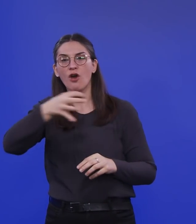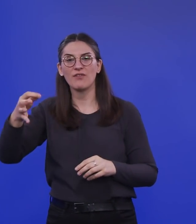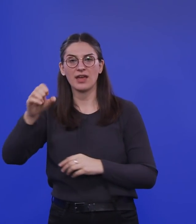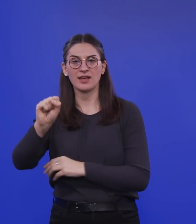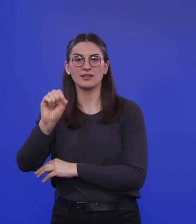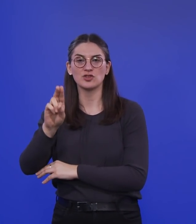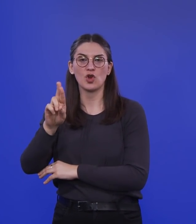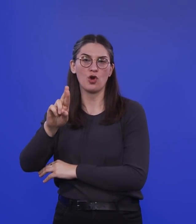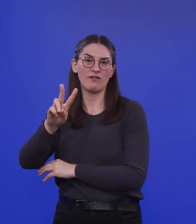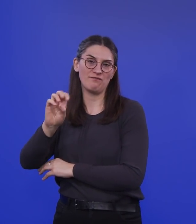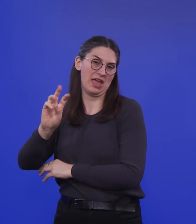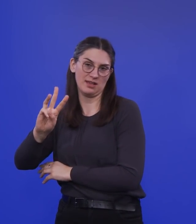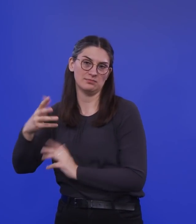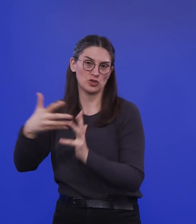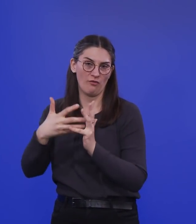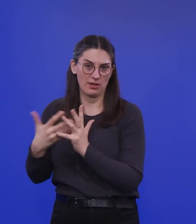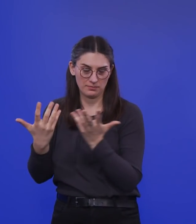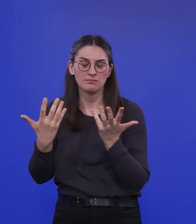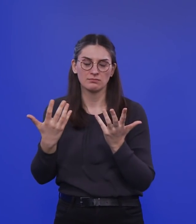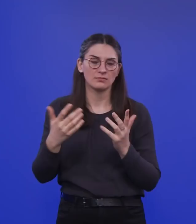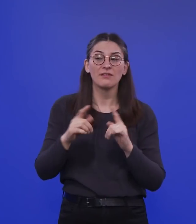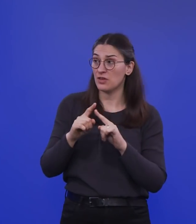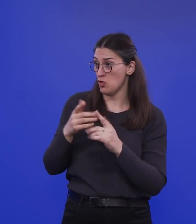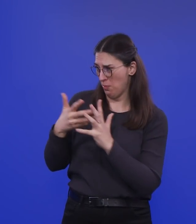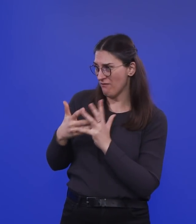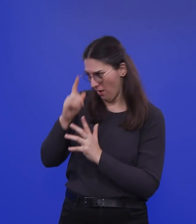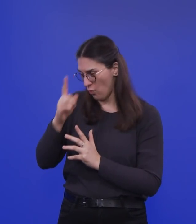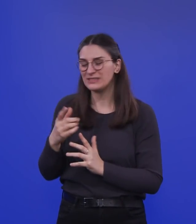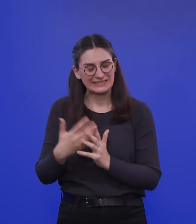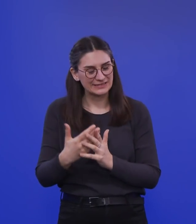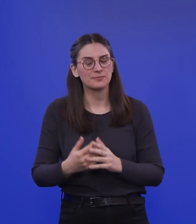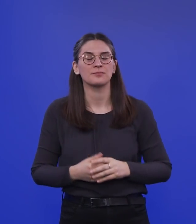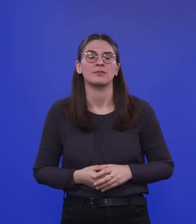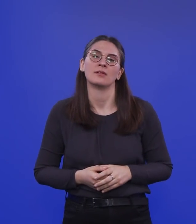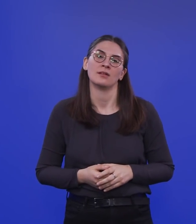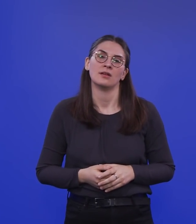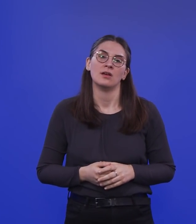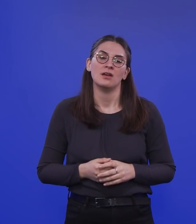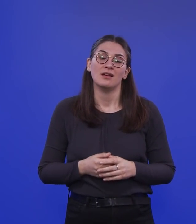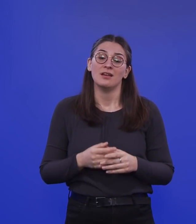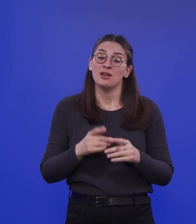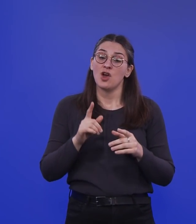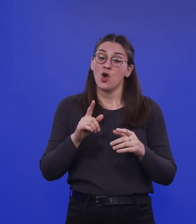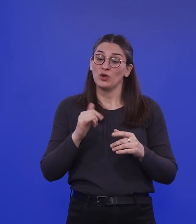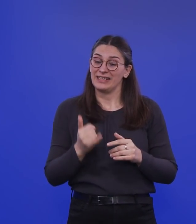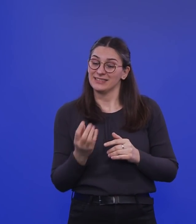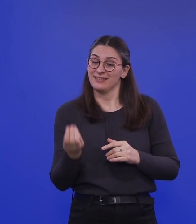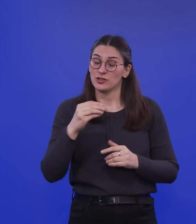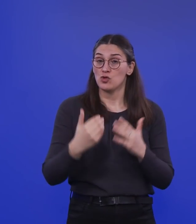dort in UK auch nennen. Einer Überwachung allgemein. Genau, jetzt haben wir gleichzeitig noch eine neue Studie aus Österreich,